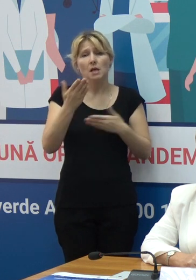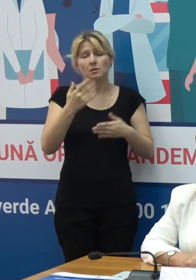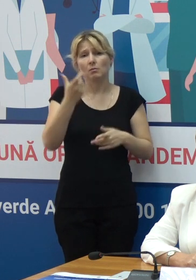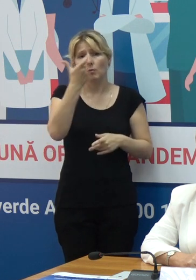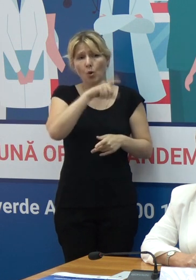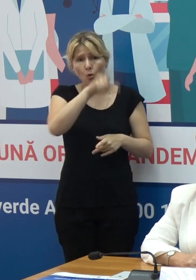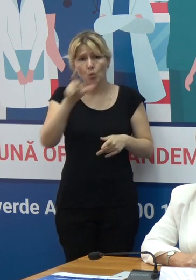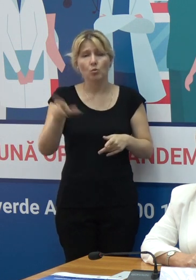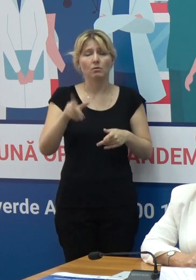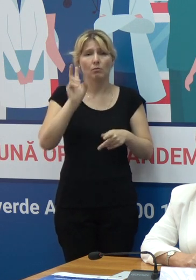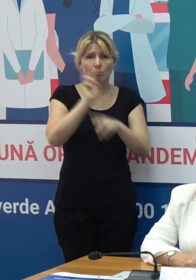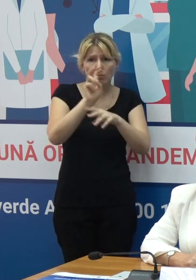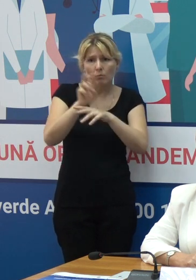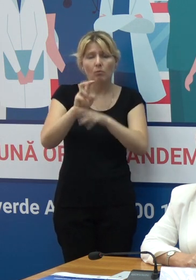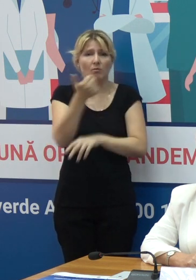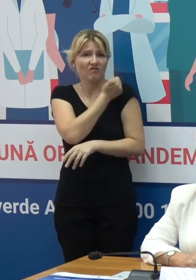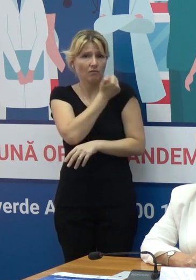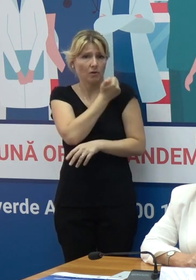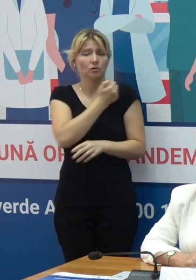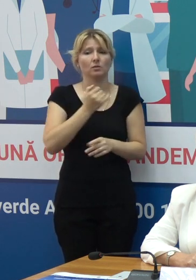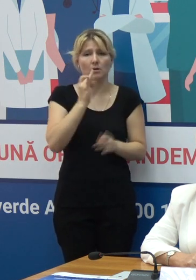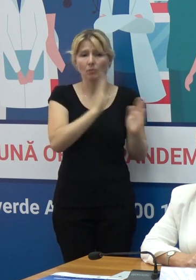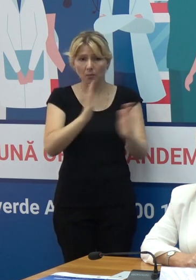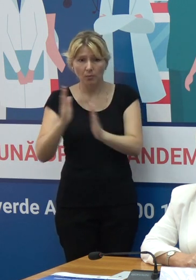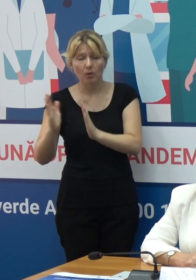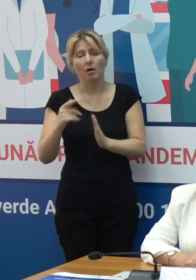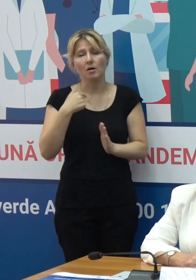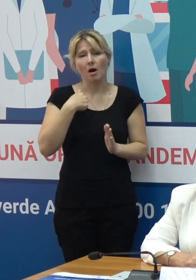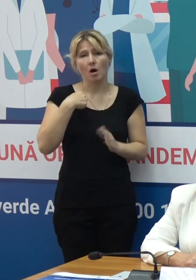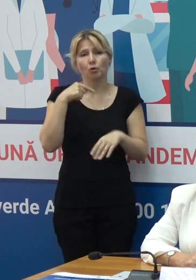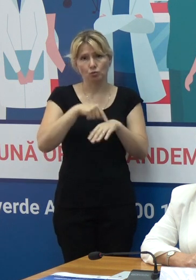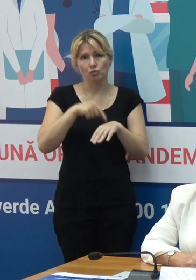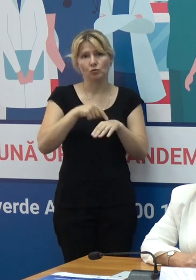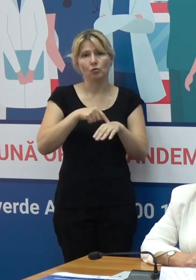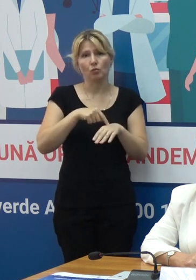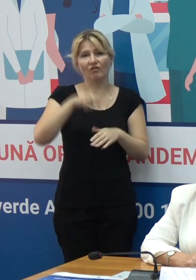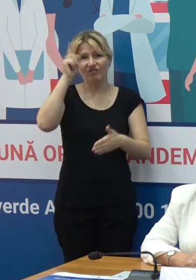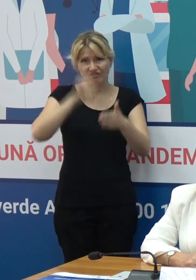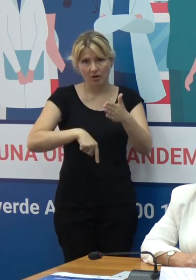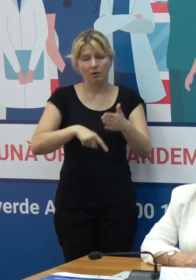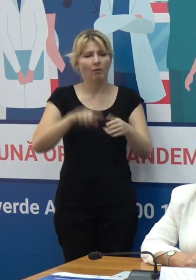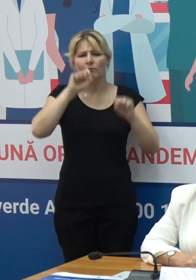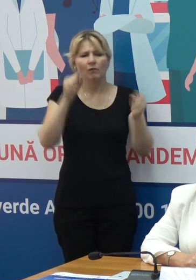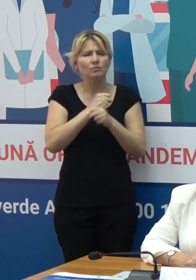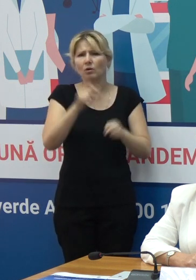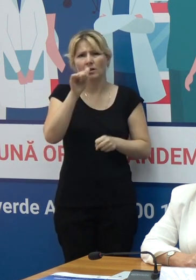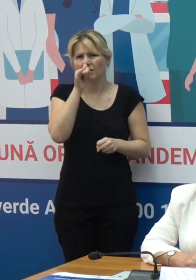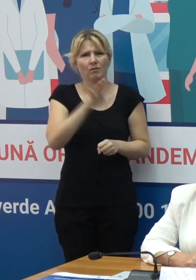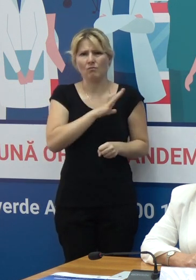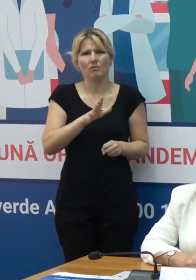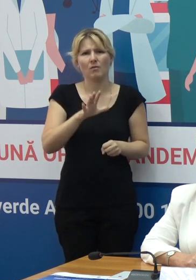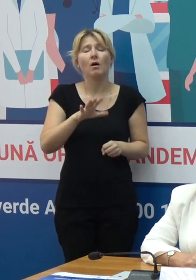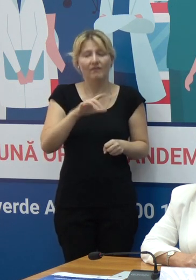tempou de vaccinare, este, ca să nu spun imposibil, dar este foarte dificil să